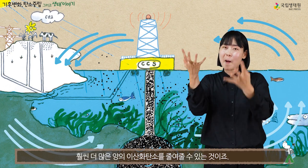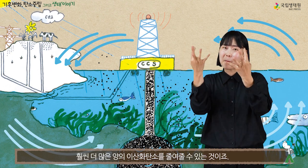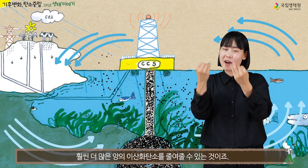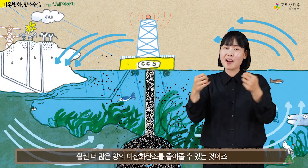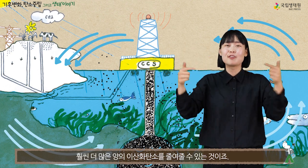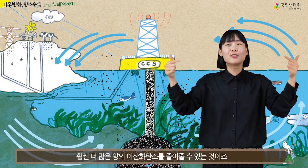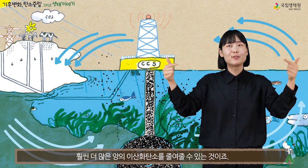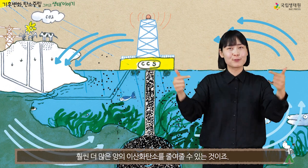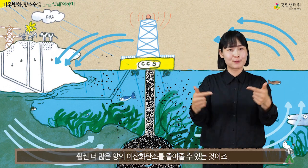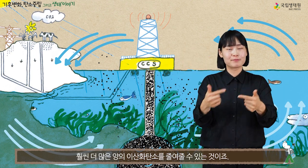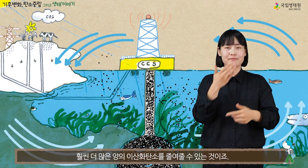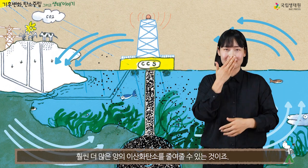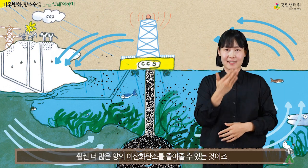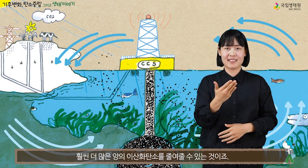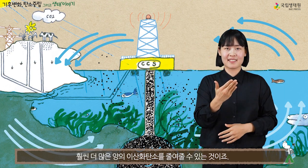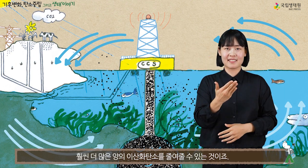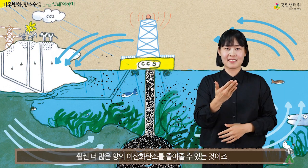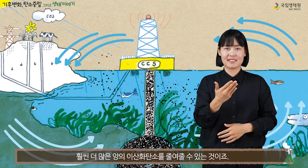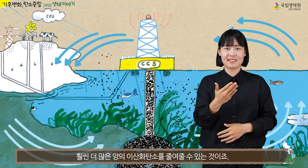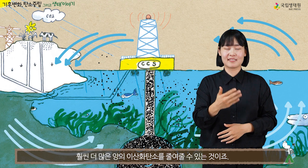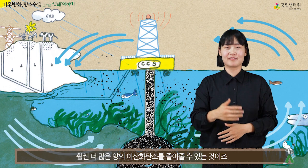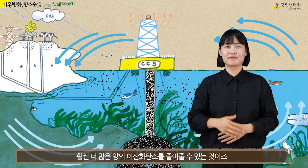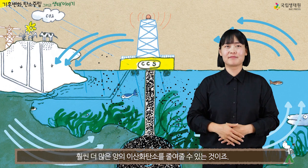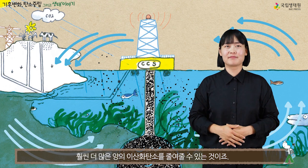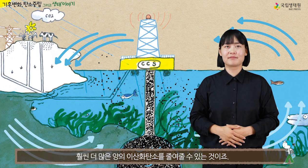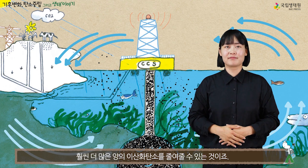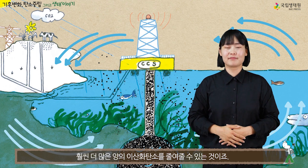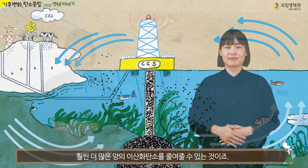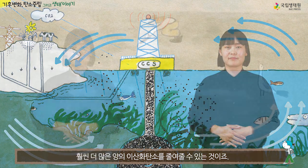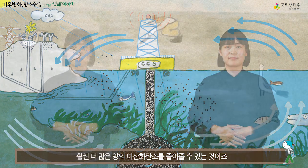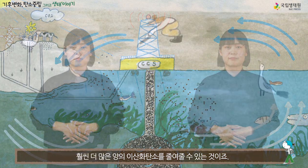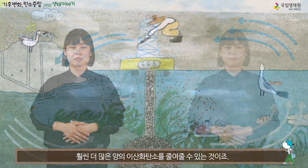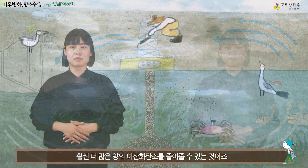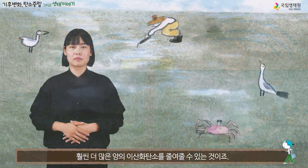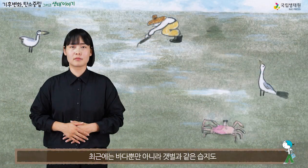많은 양의 이산화탄소를 줄여줄 수 있는 것이지요.